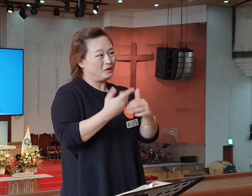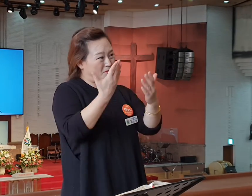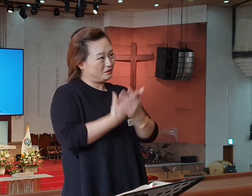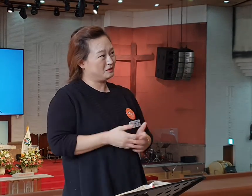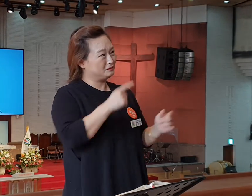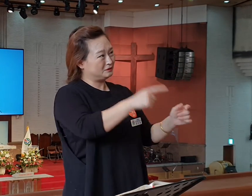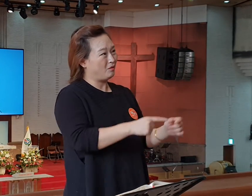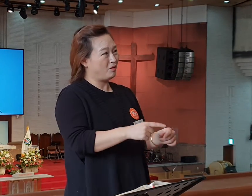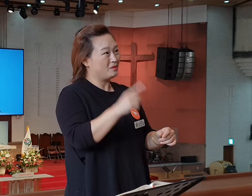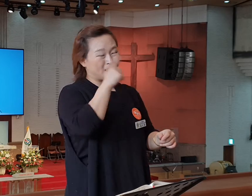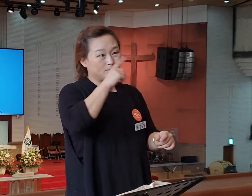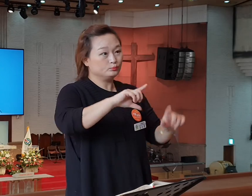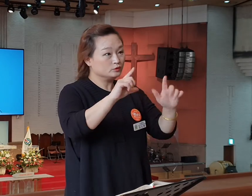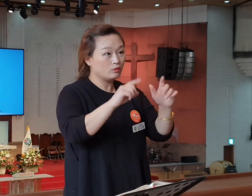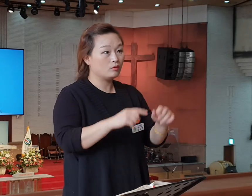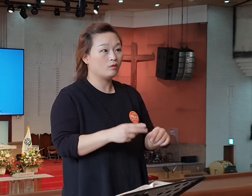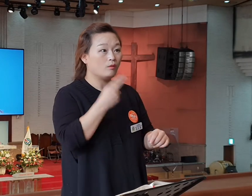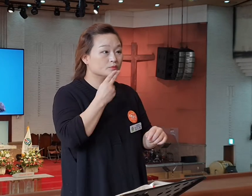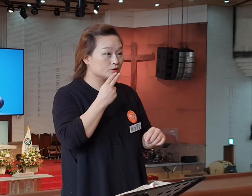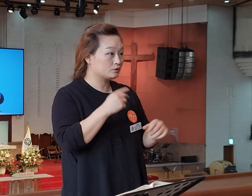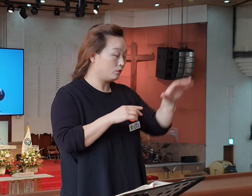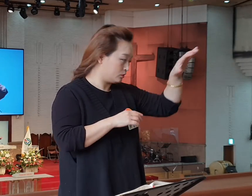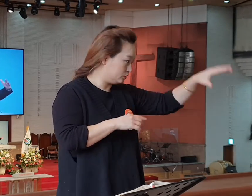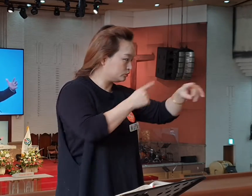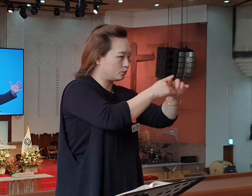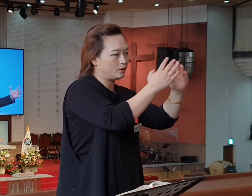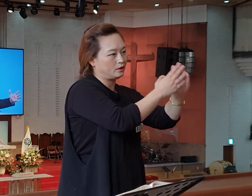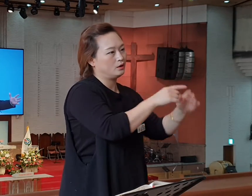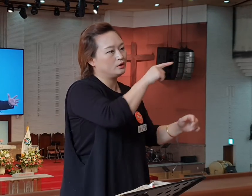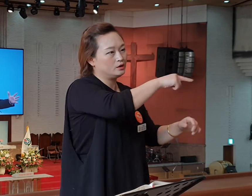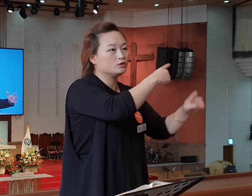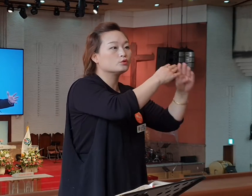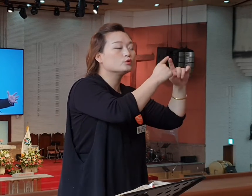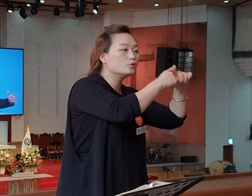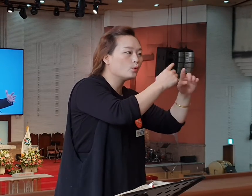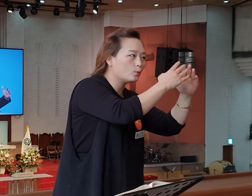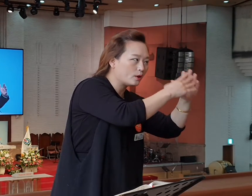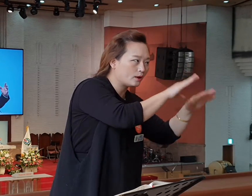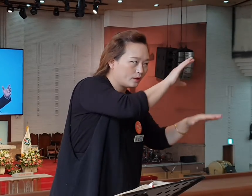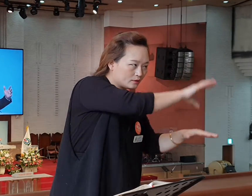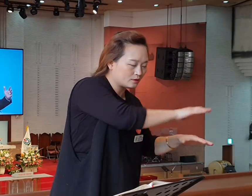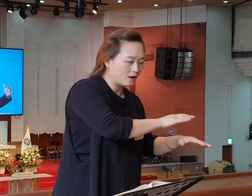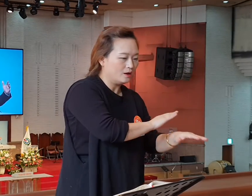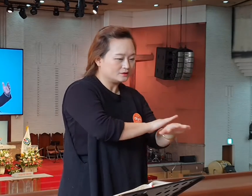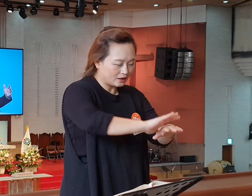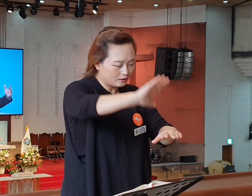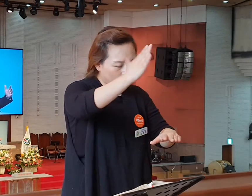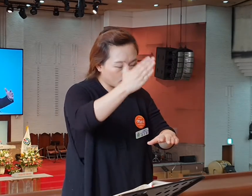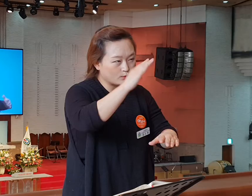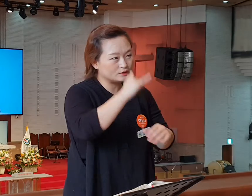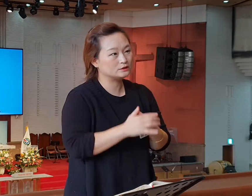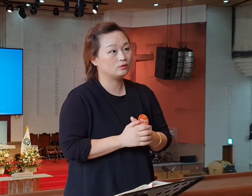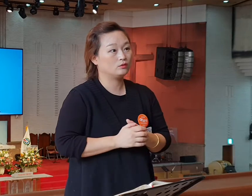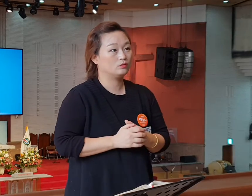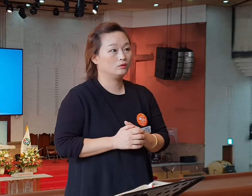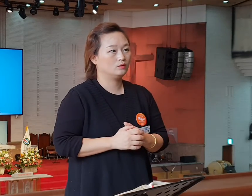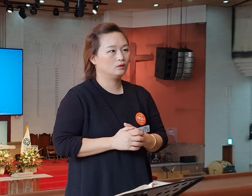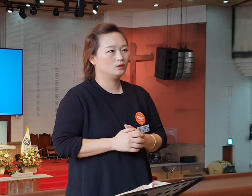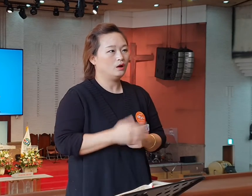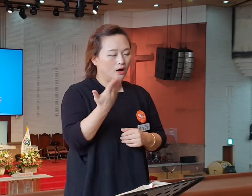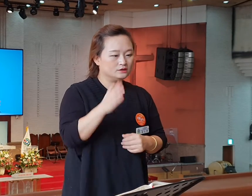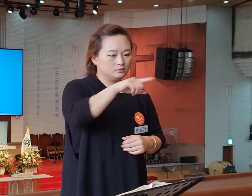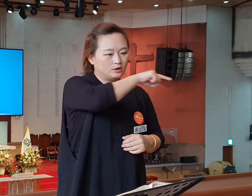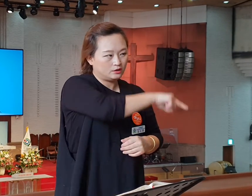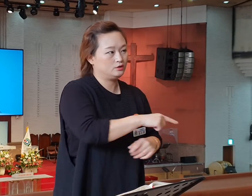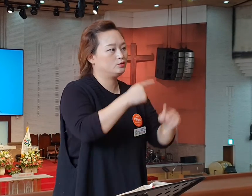에베소 교회의 문제는 오히려 뭡니까? 에베소 교회는 자리 잡기 시작했어요. 바울의 능력과 요한의 가르침을 통해서 에베소